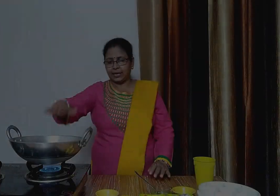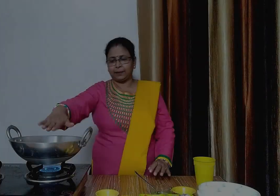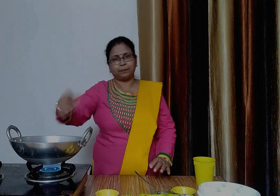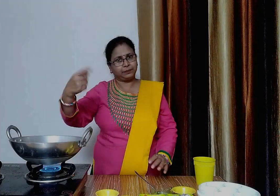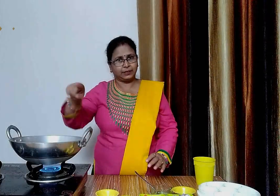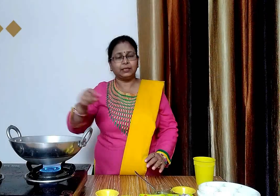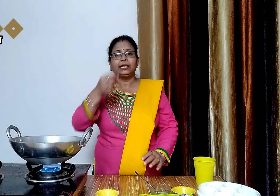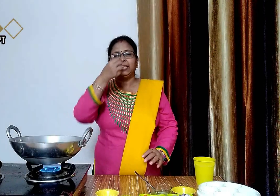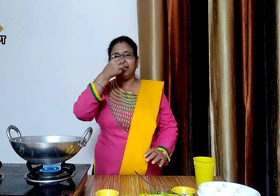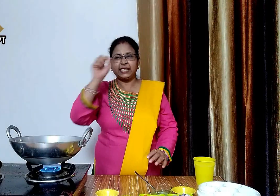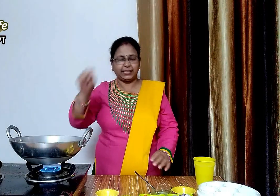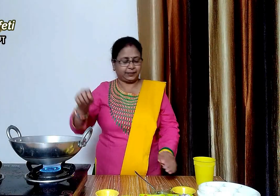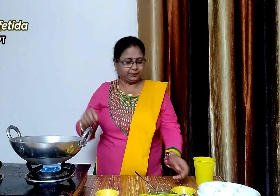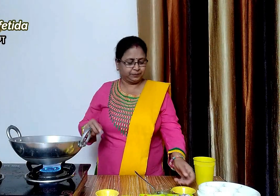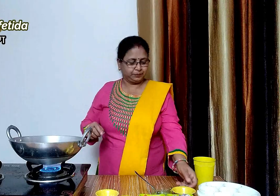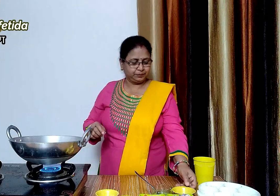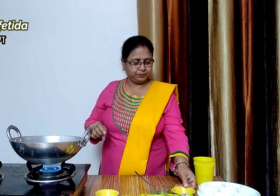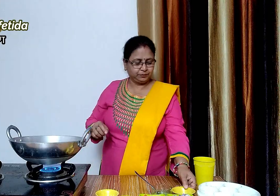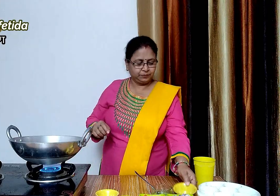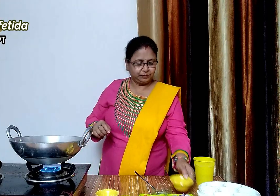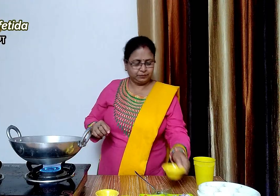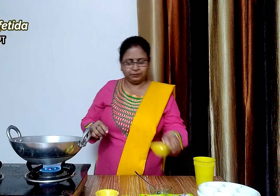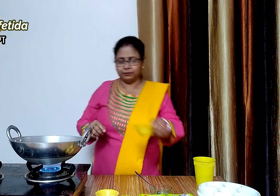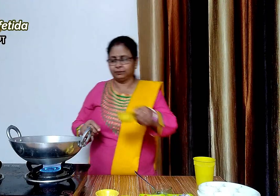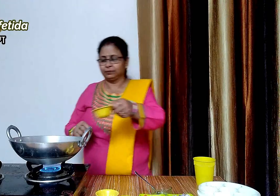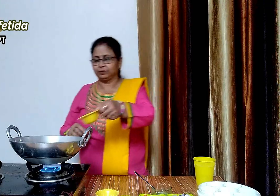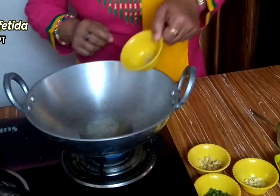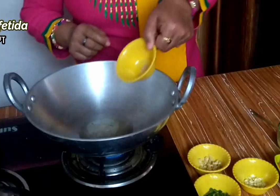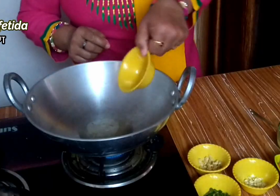घी गरम हो चुका है अब इसमें चुटकी बर हींग